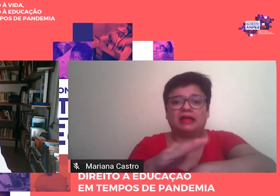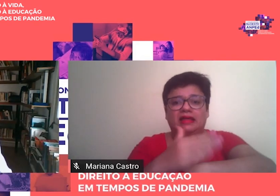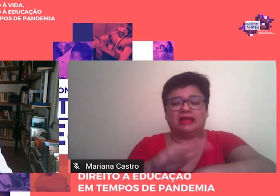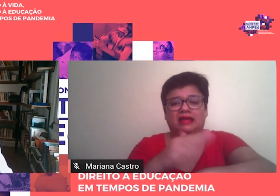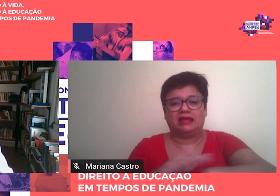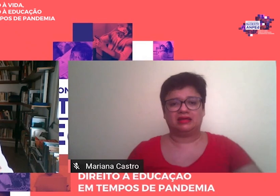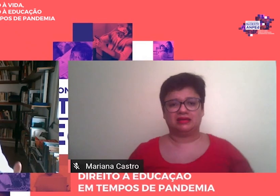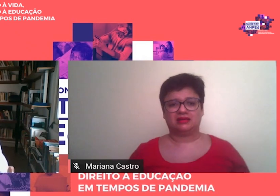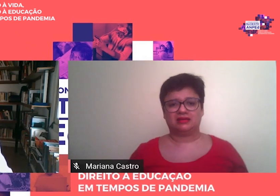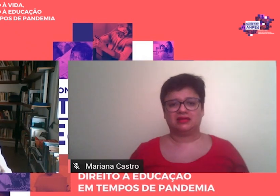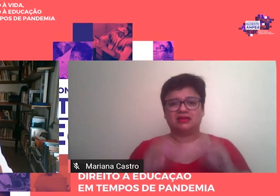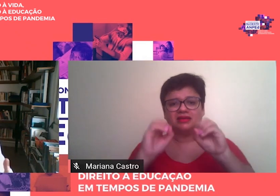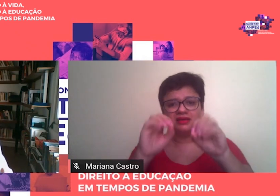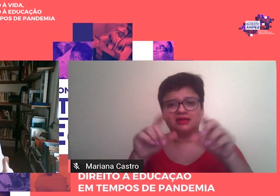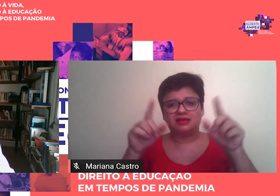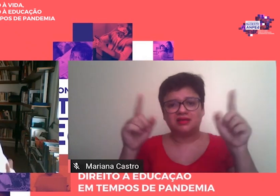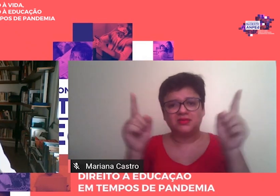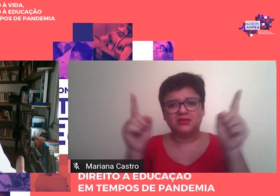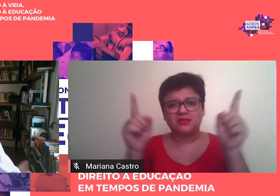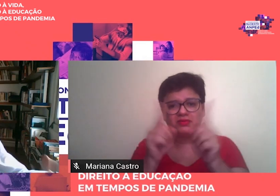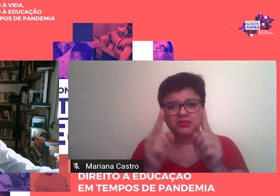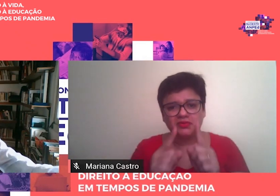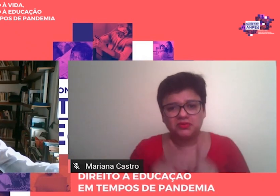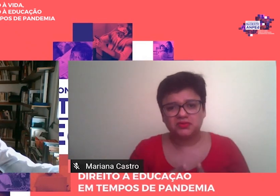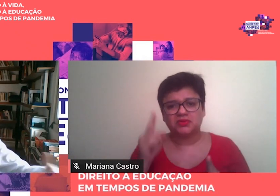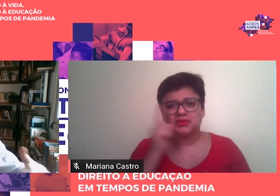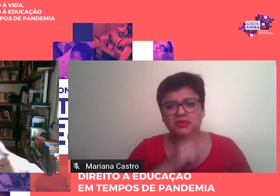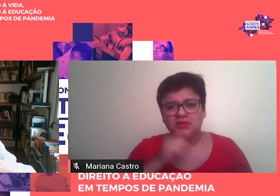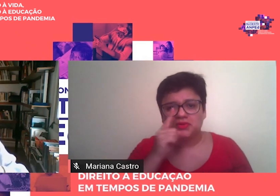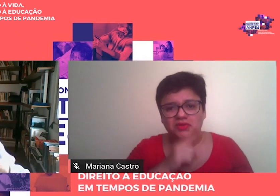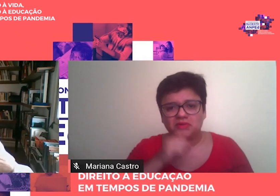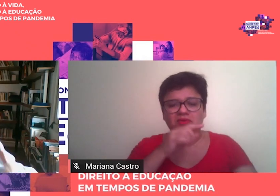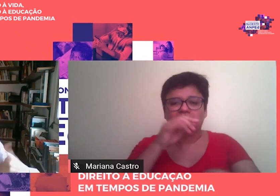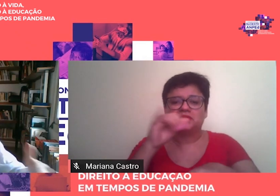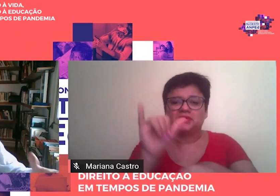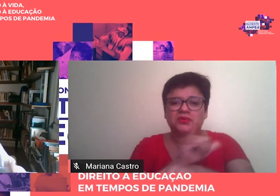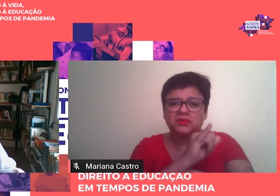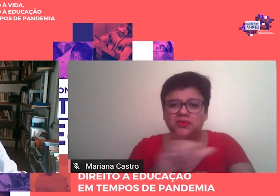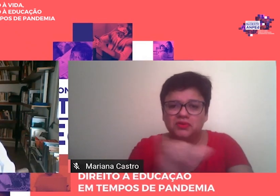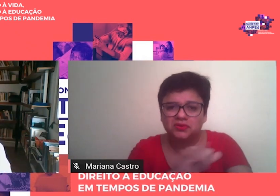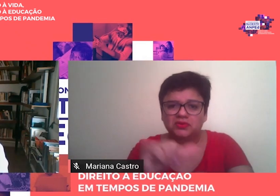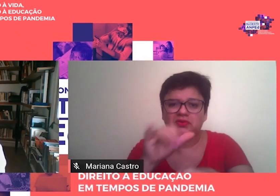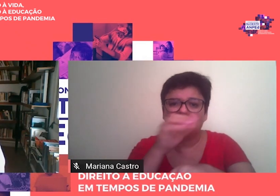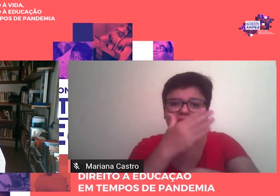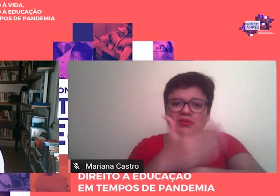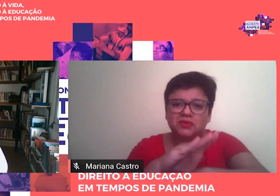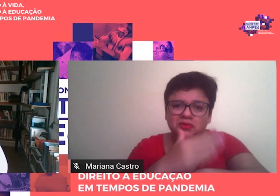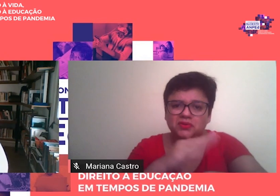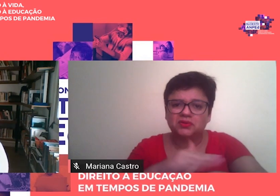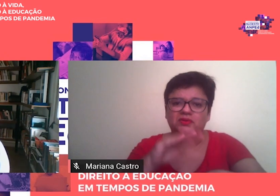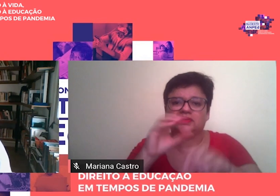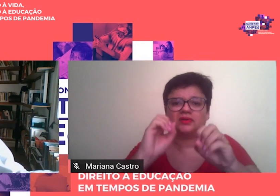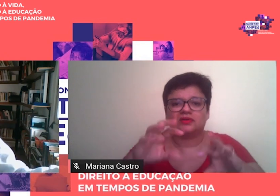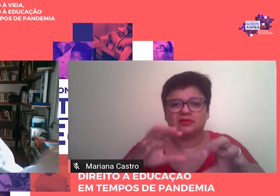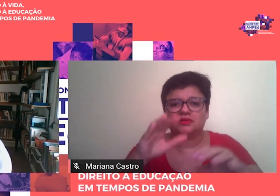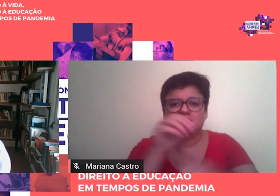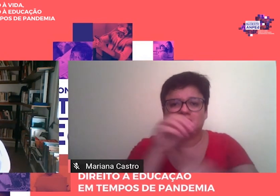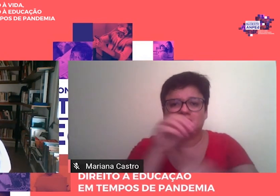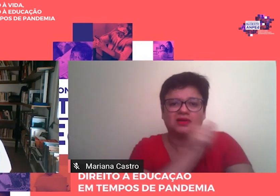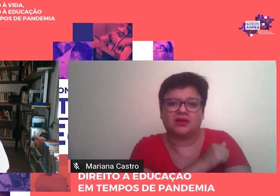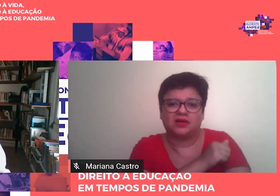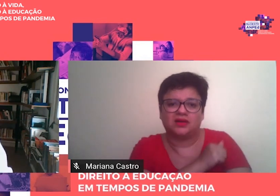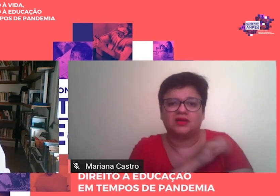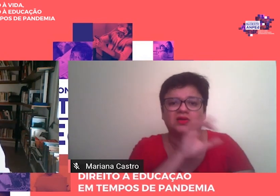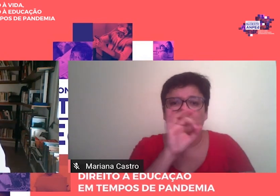questões imediatas, voltados para o domínio de algumas técnicas, para eles se desempenhar bem diante dos alunos na sala de aula, né, e ficam